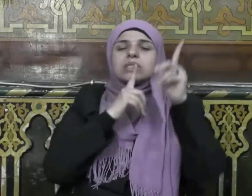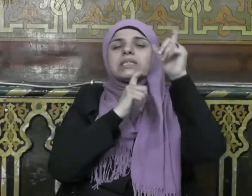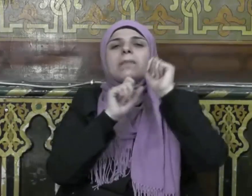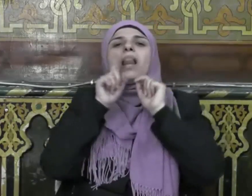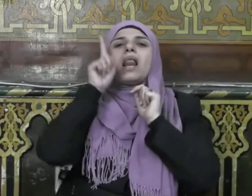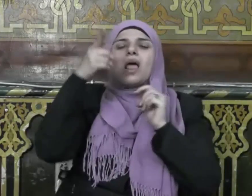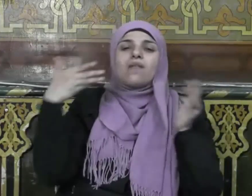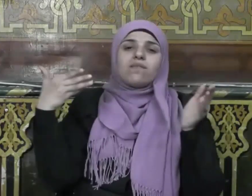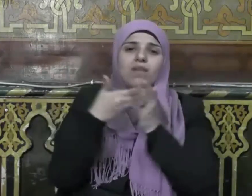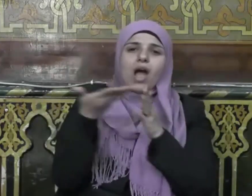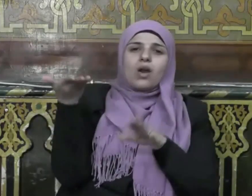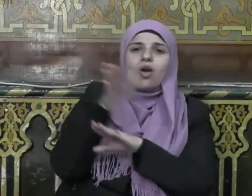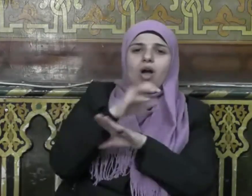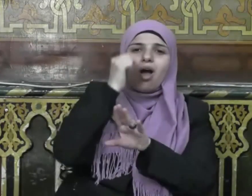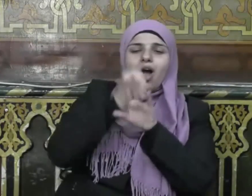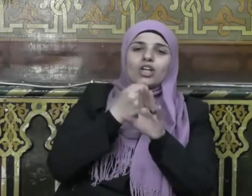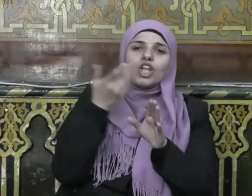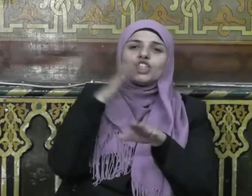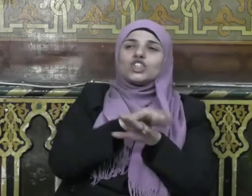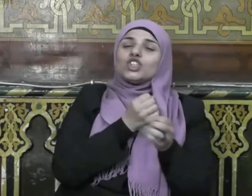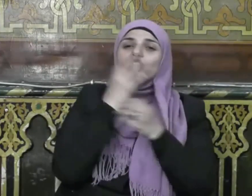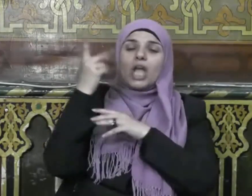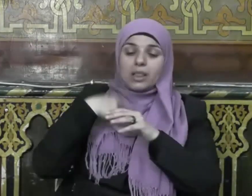فقتل شهيدا أنا شهيد عليه